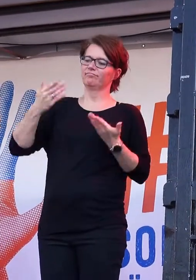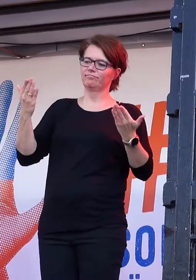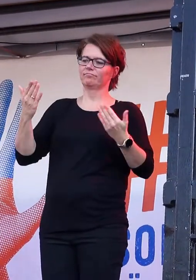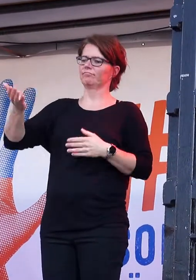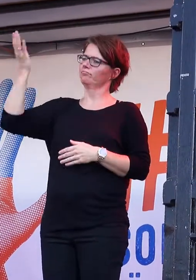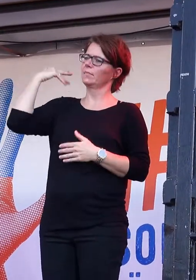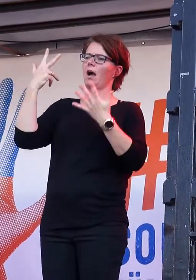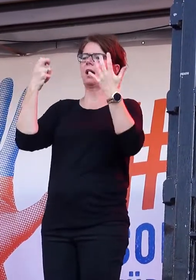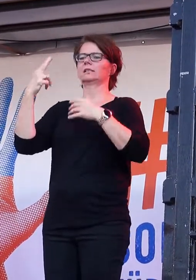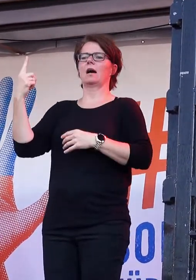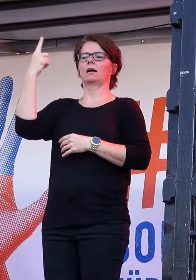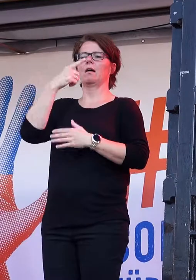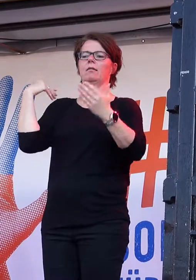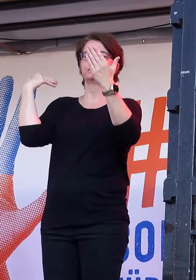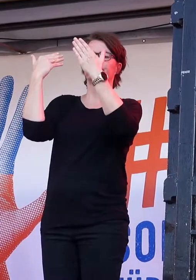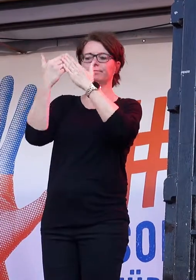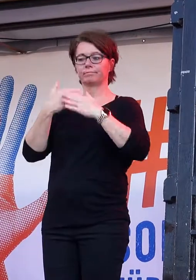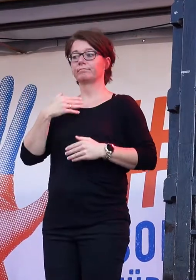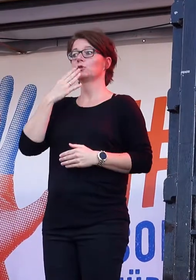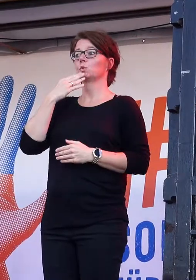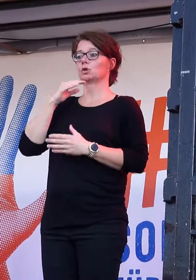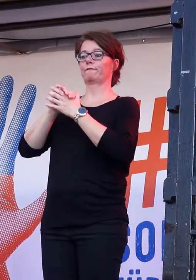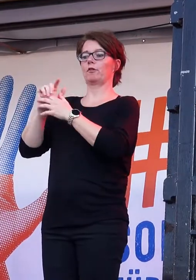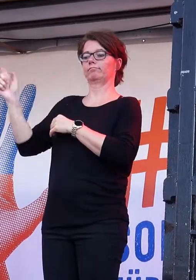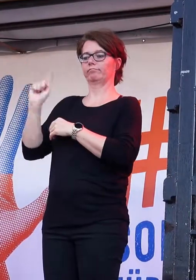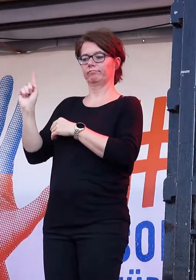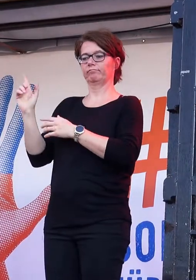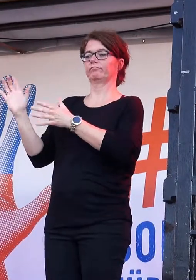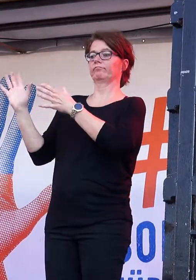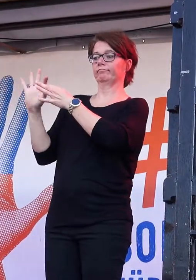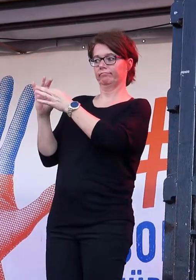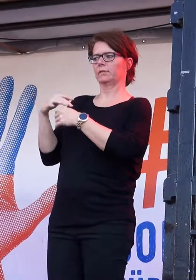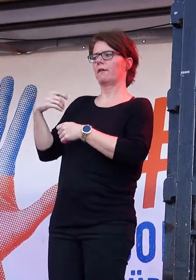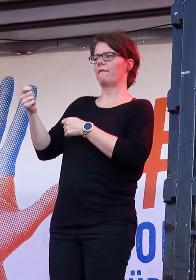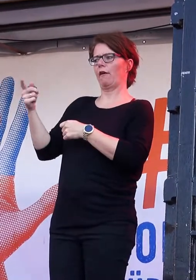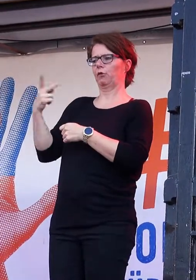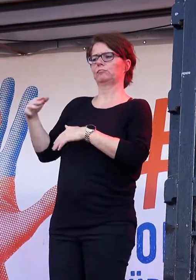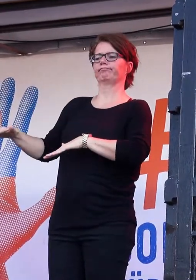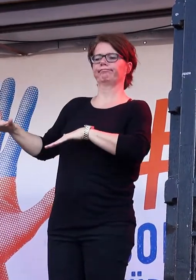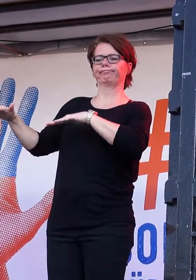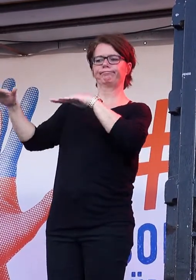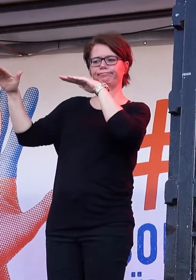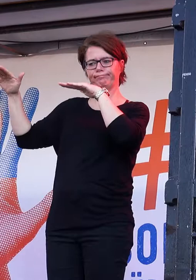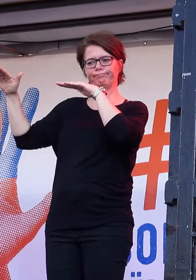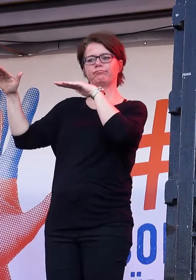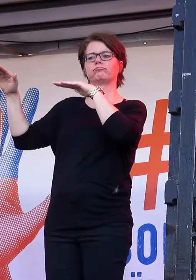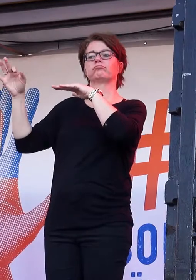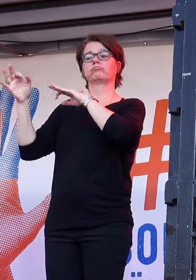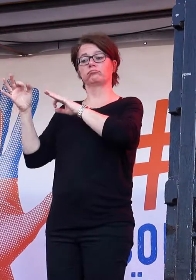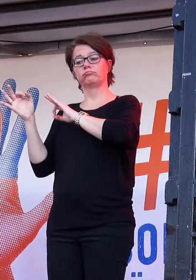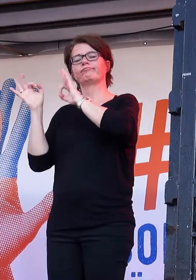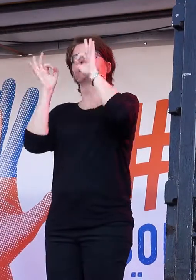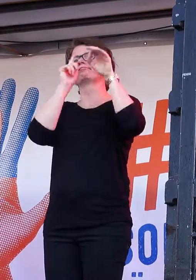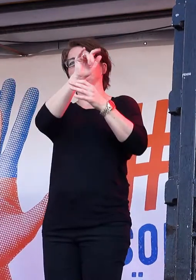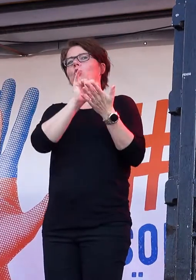Freundin, mit der ich in Frankfurt am Main aufgewachsen bin, nach New York geschrieben, Deutschland hat